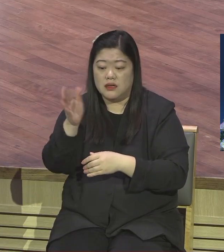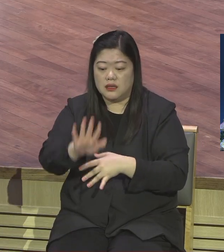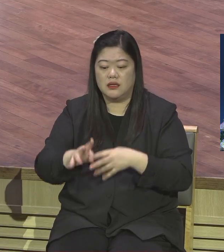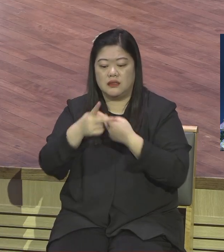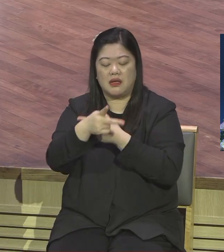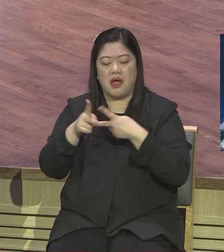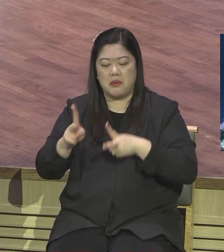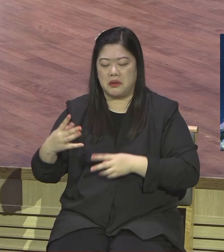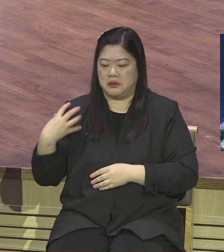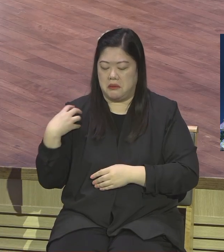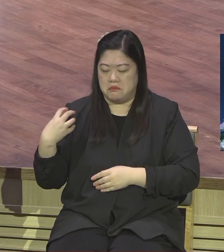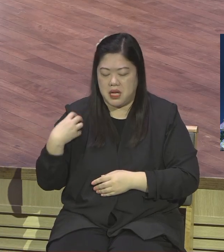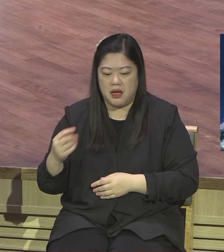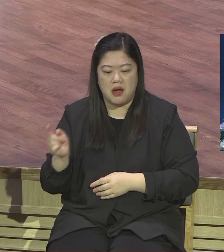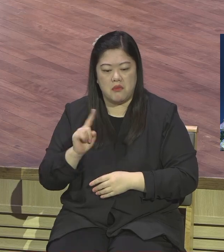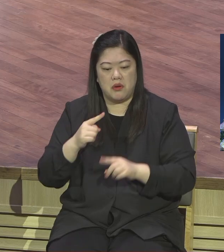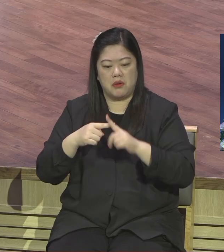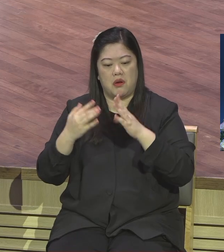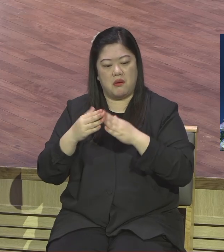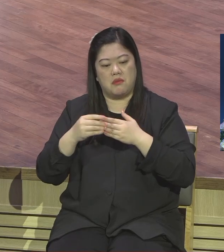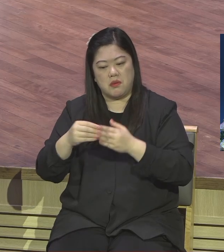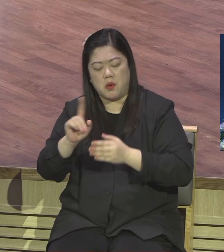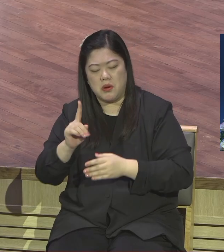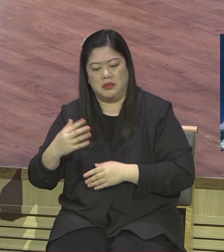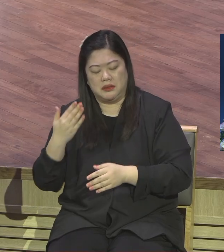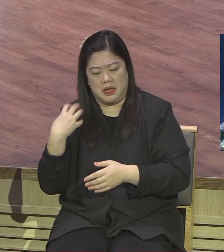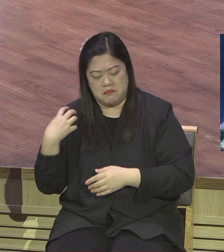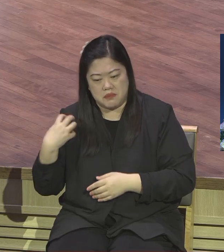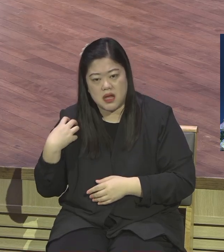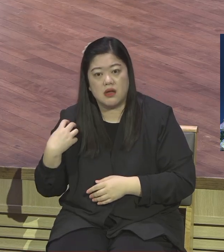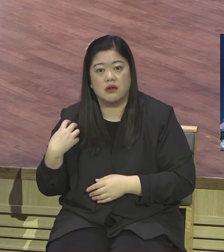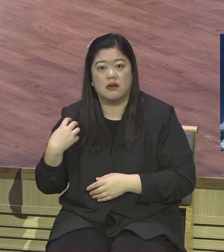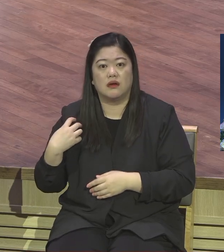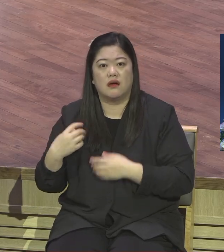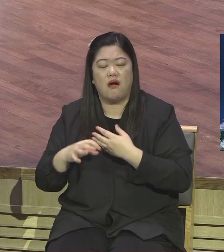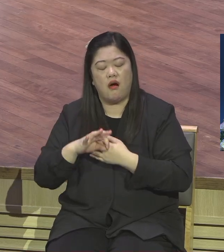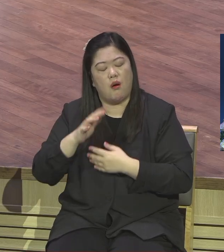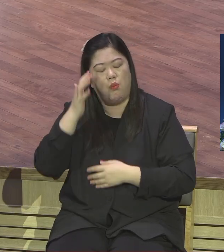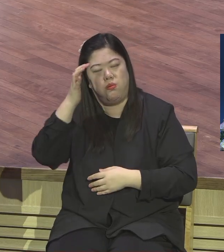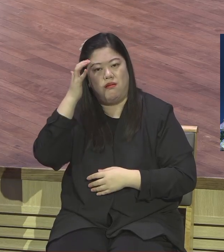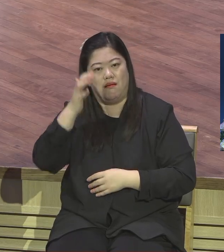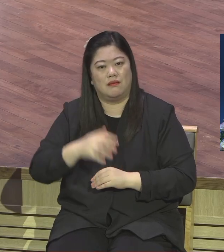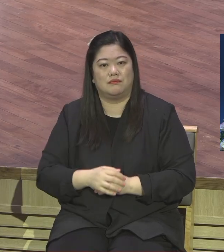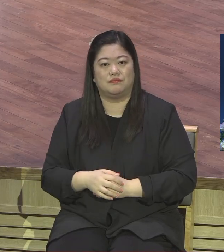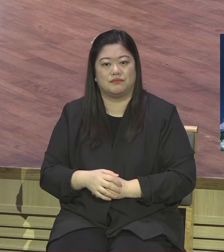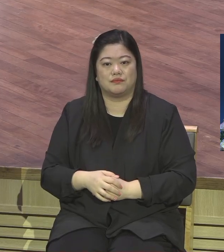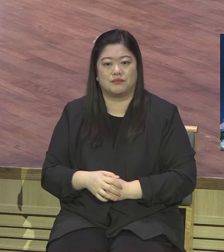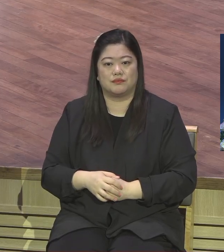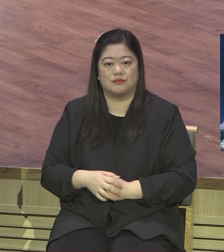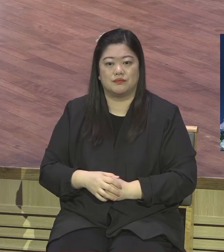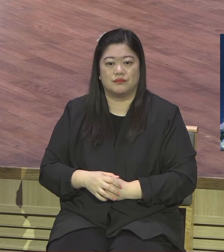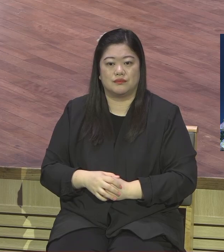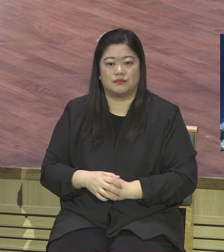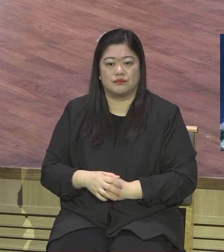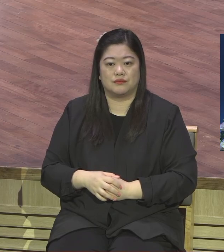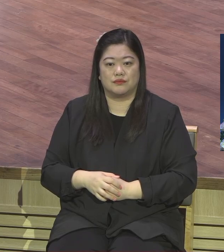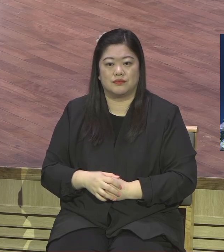총회가 서면서 목사결이 모여서 우리 전도사도 뽑아 핵신학교도 세워야 되고